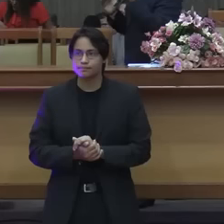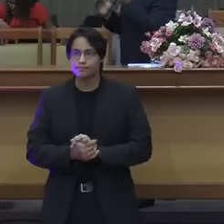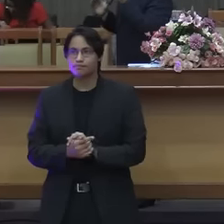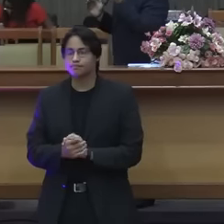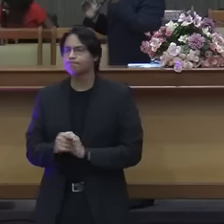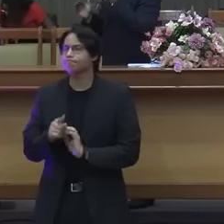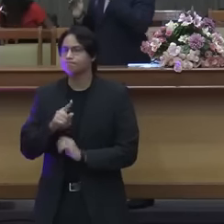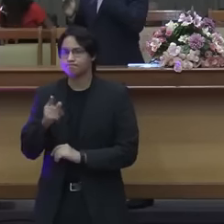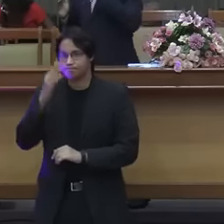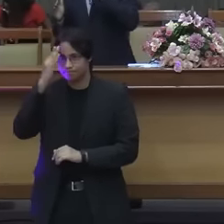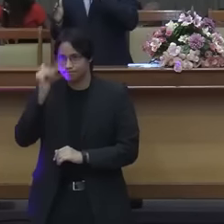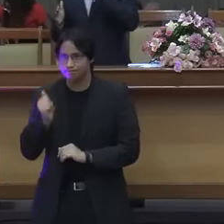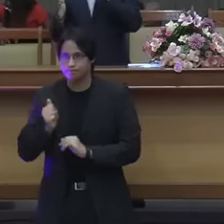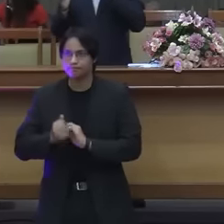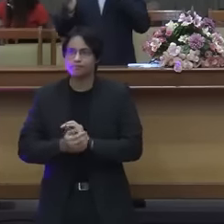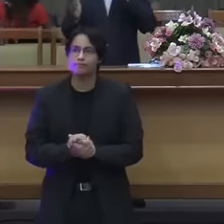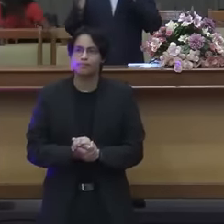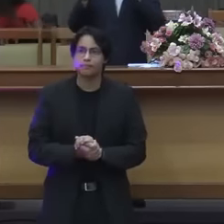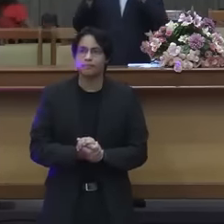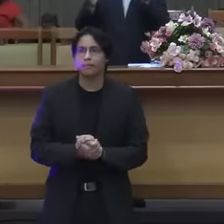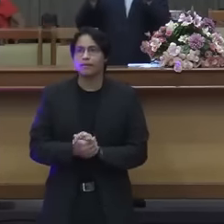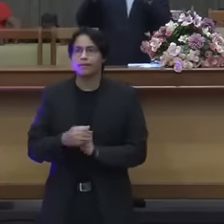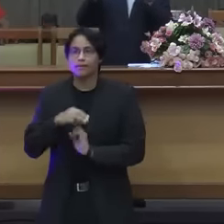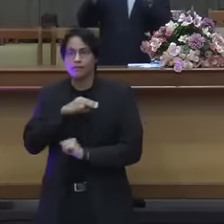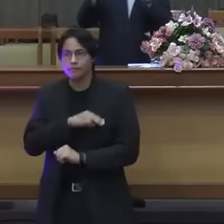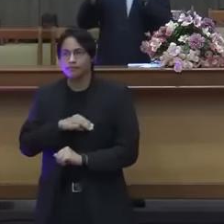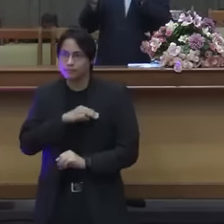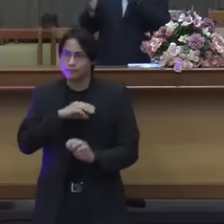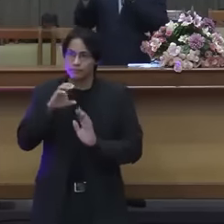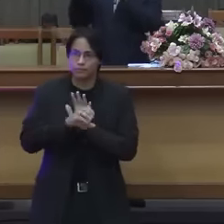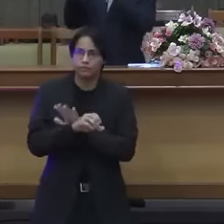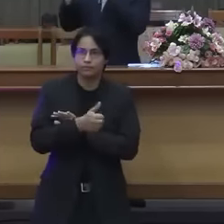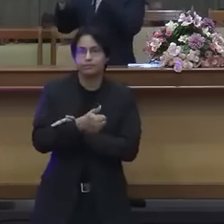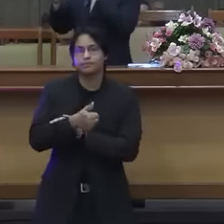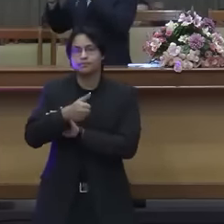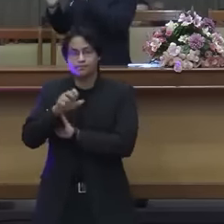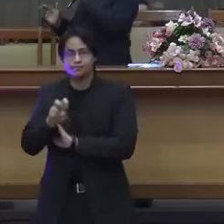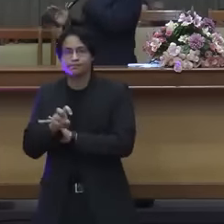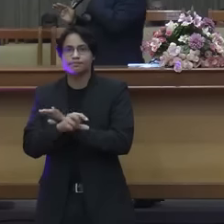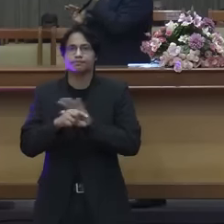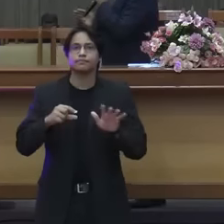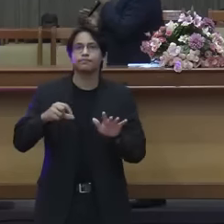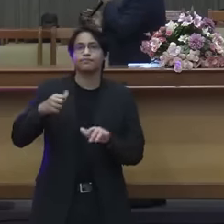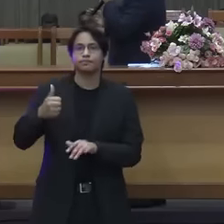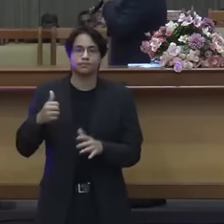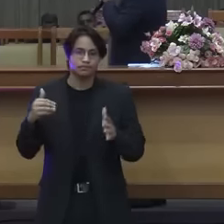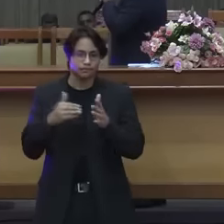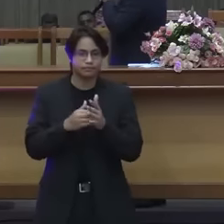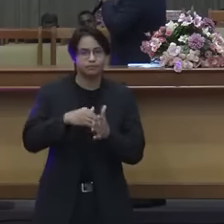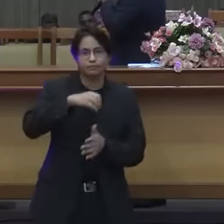sabem que em Mateus capítulo 15, verso 1 a 9,